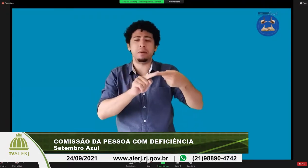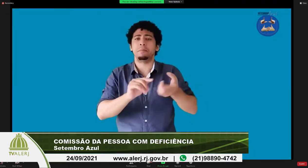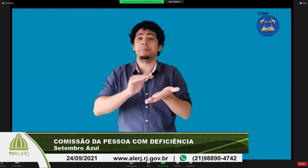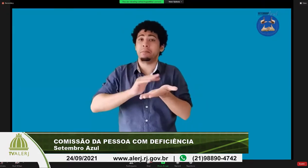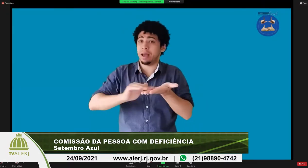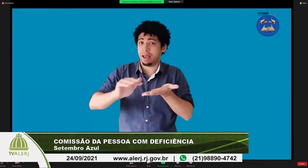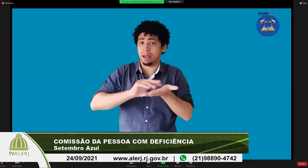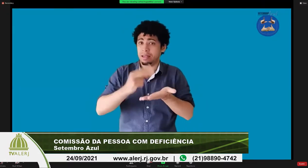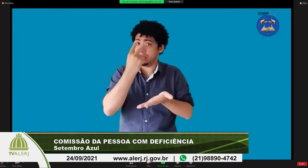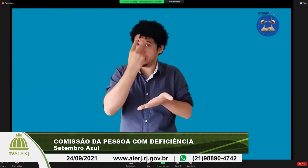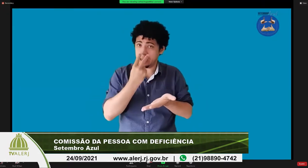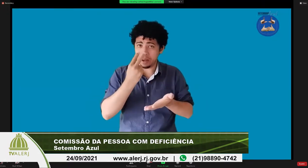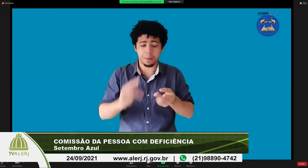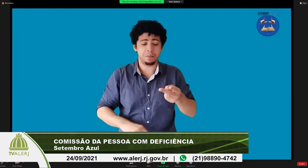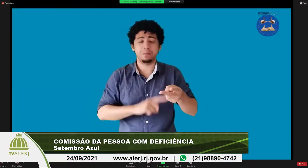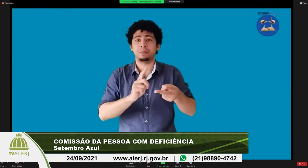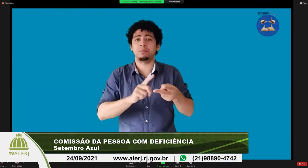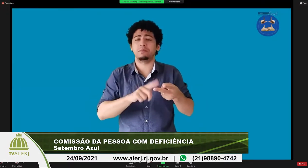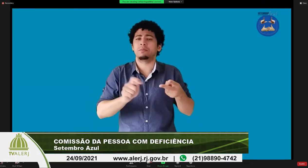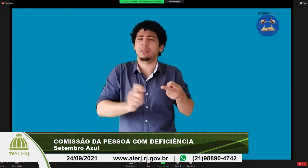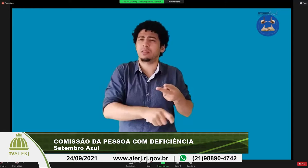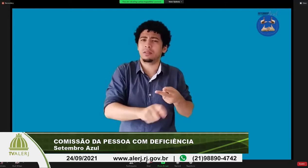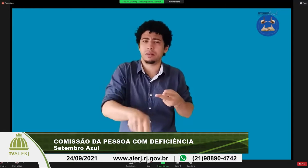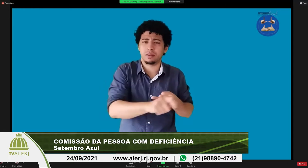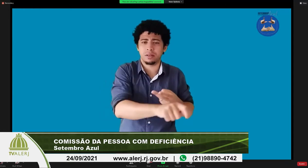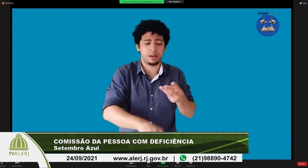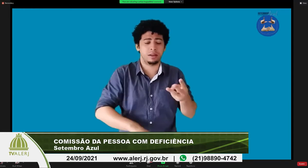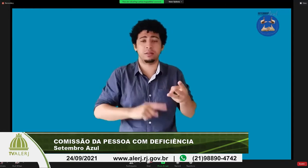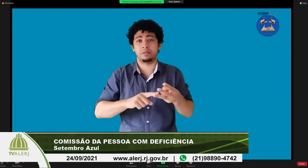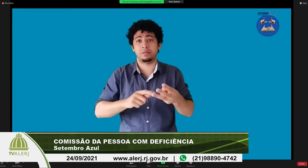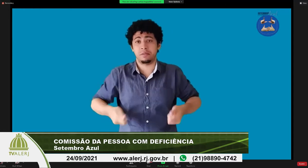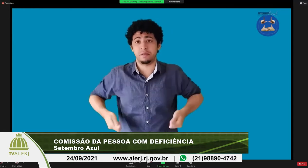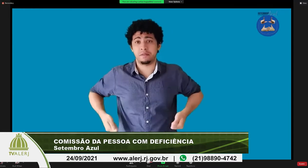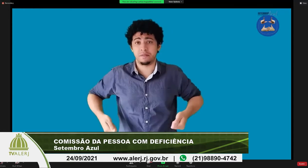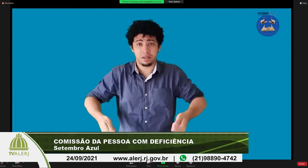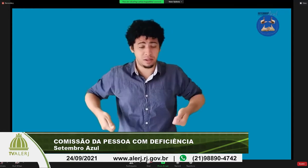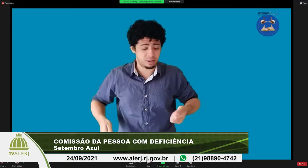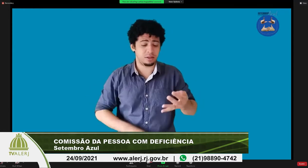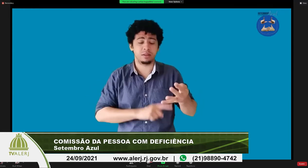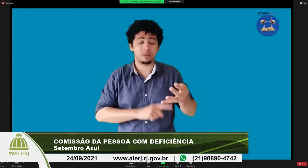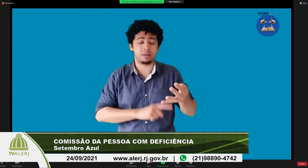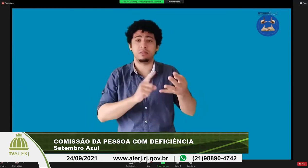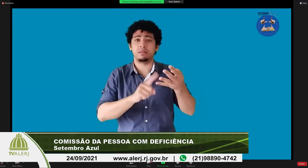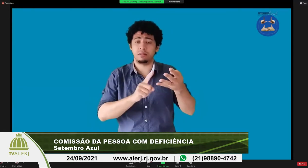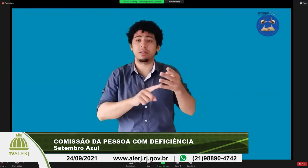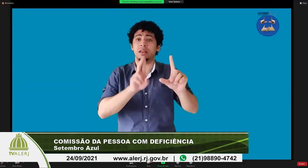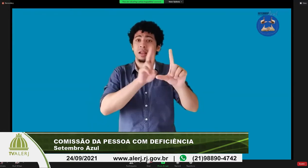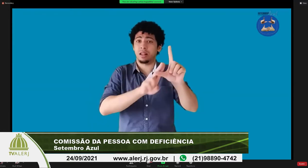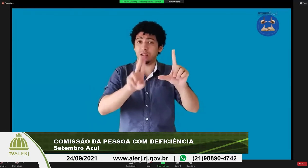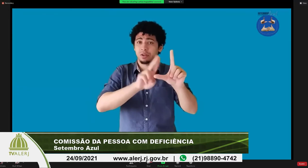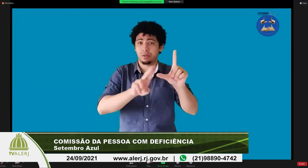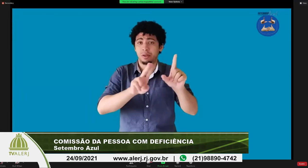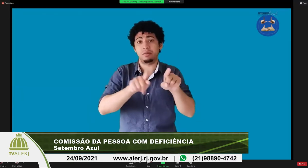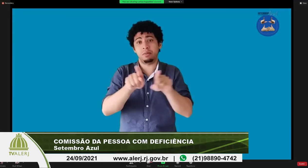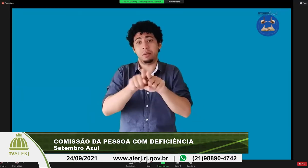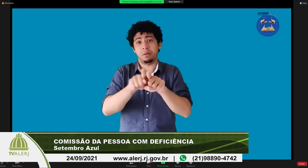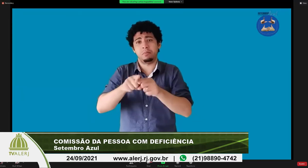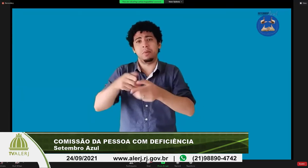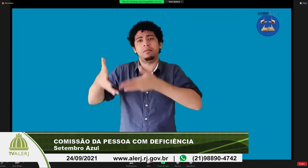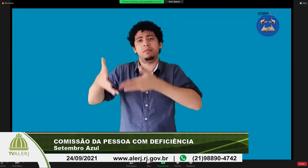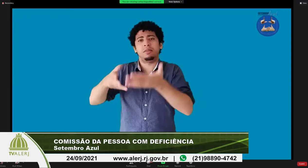diversas atuações ligadas a pessoas com deficiência tem objetos e equipamentos para pessoas com deficiência visual